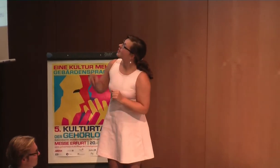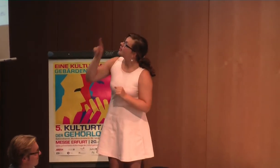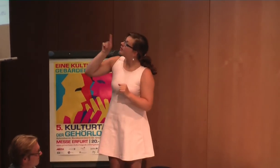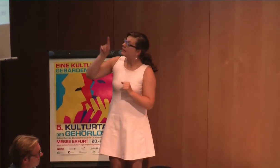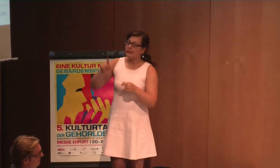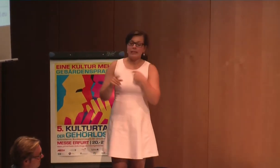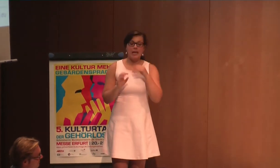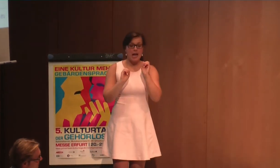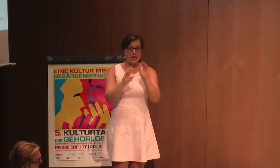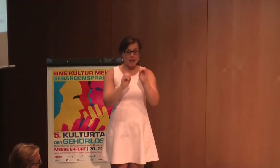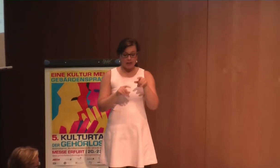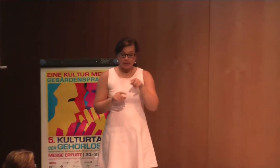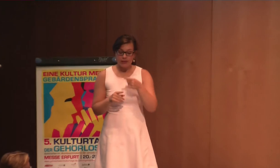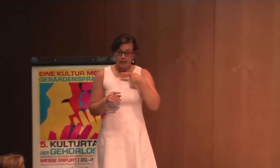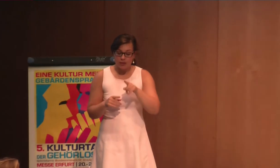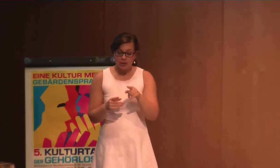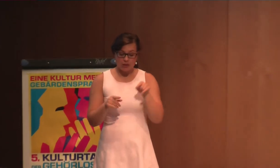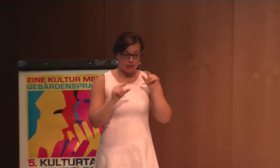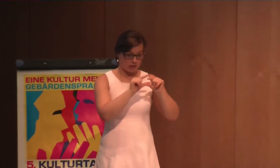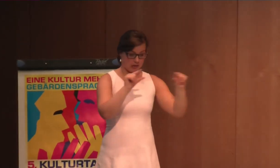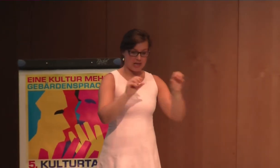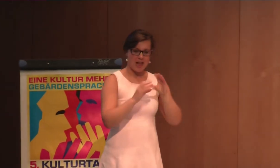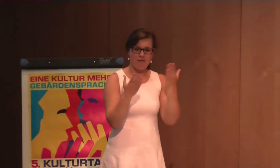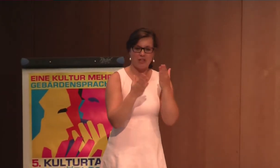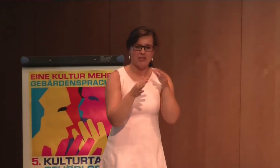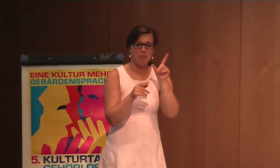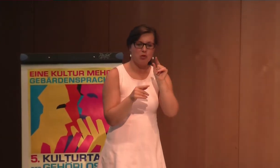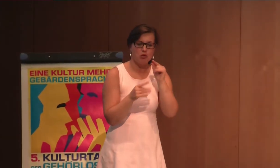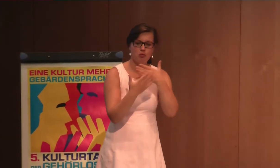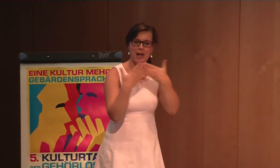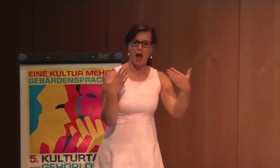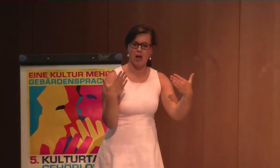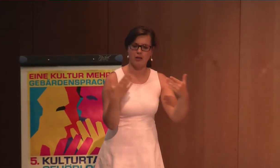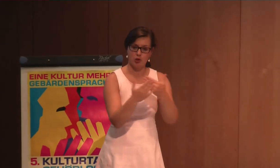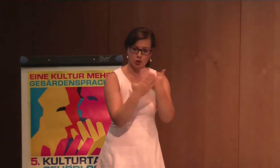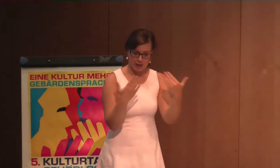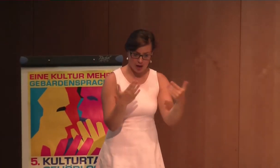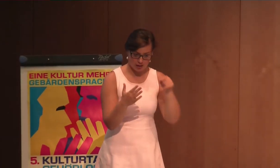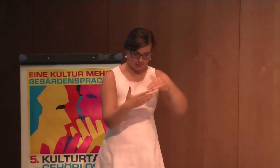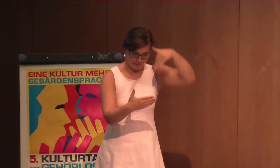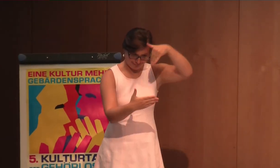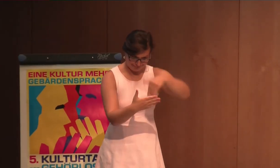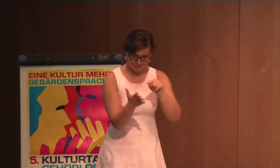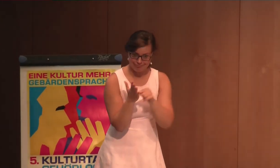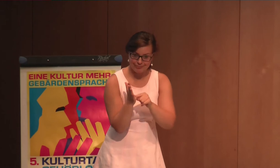ist einmal die Situation, was sind eigentlich Sprachen? Also das ist eine